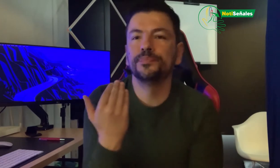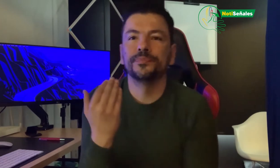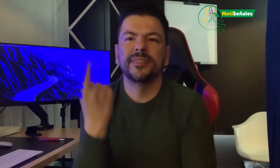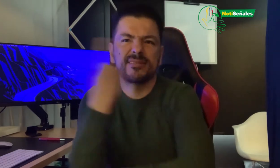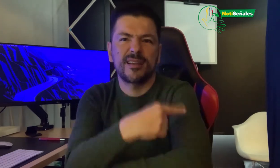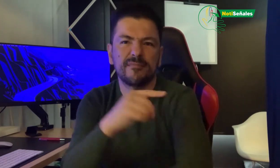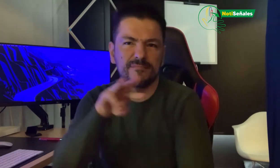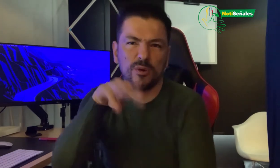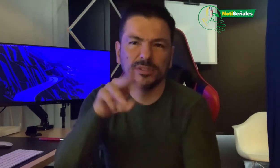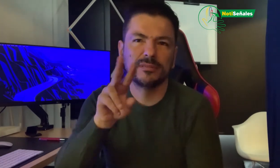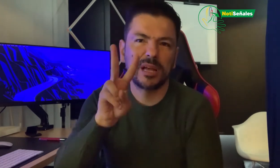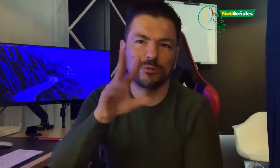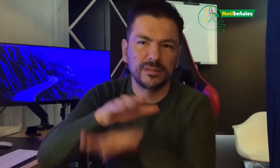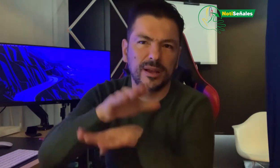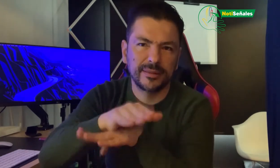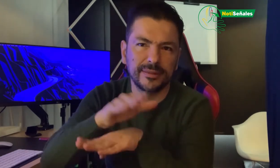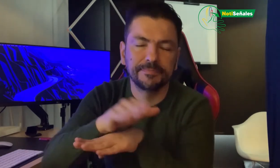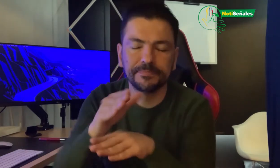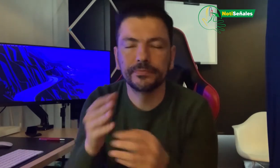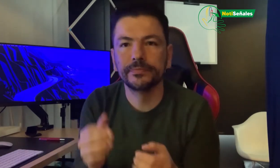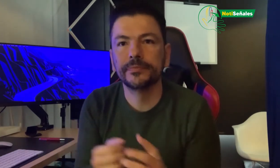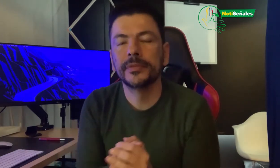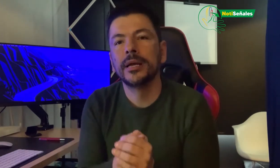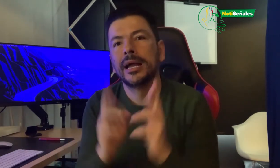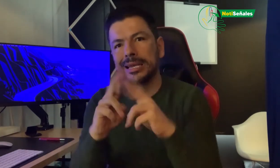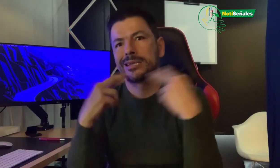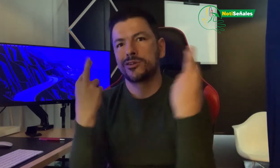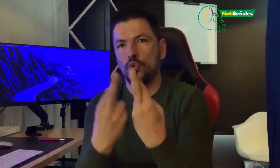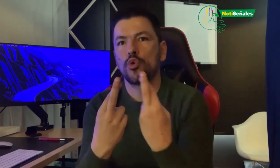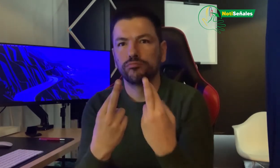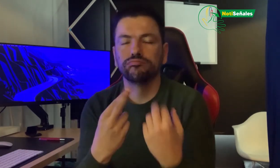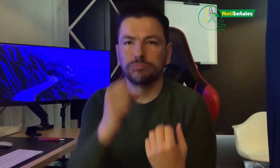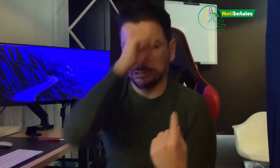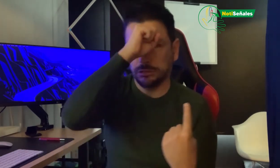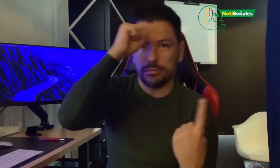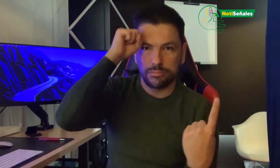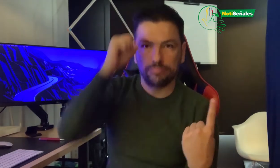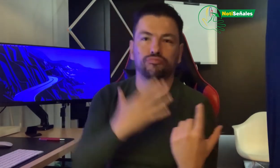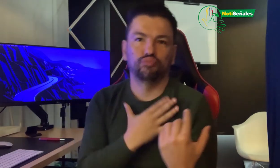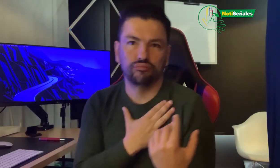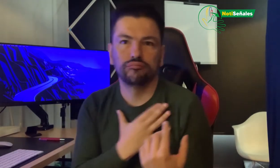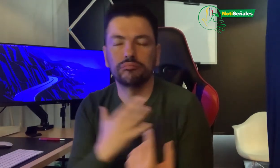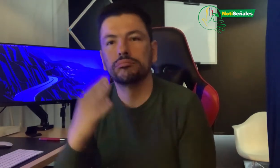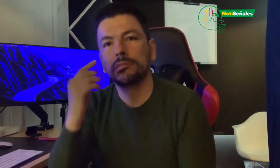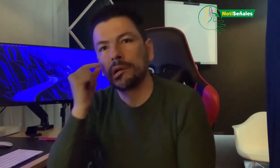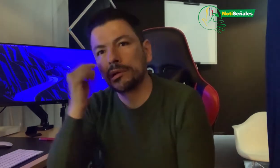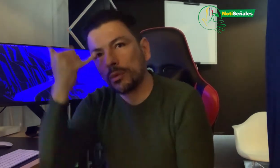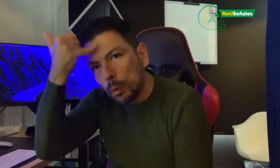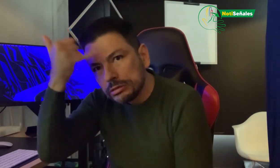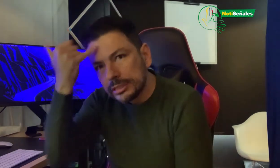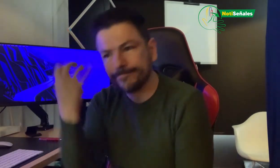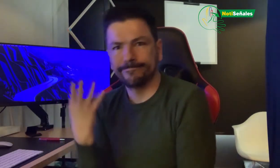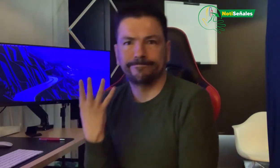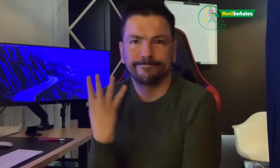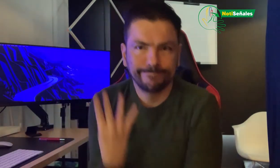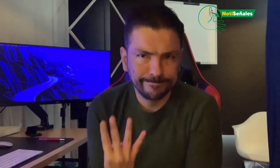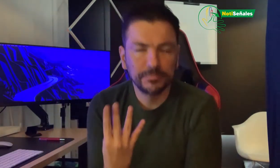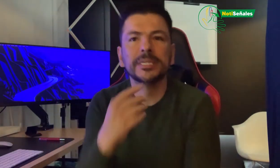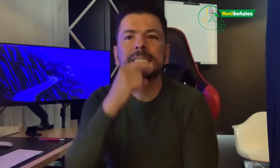lo que pasó. Cuando Sandra, Henry, José y yo asistimos, hay una persona que